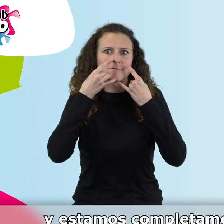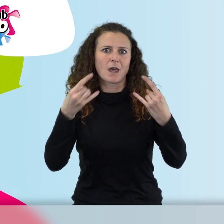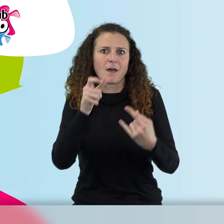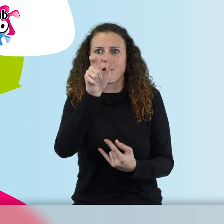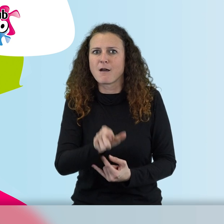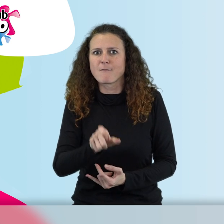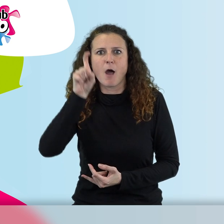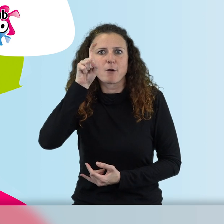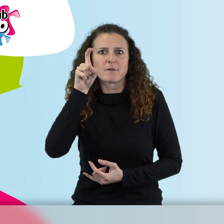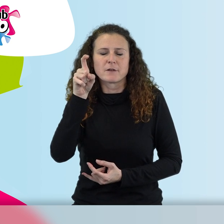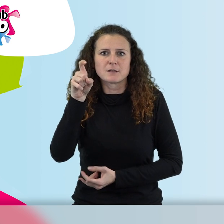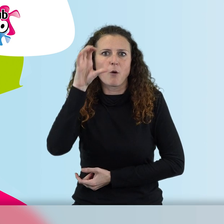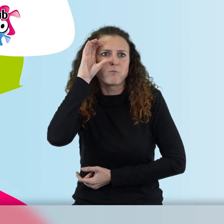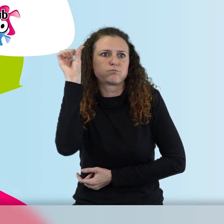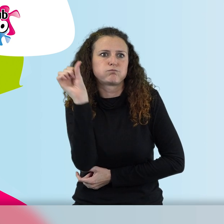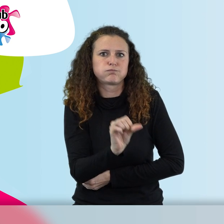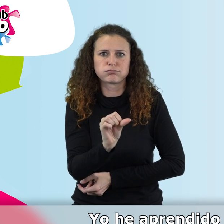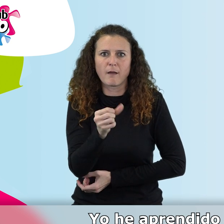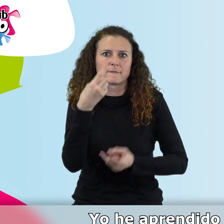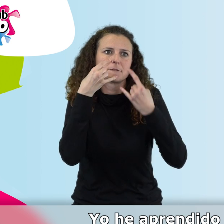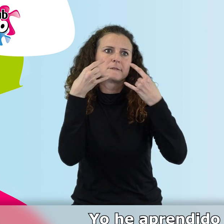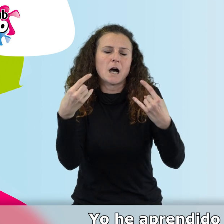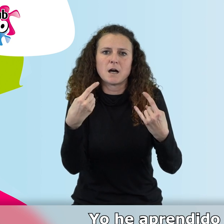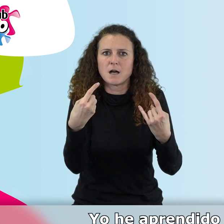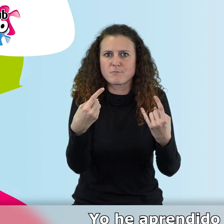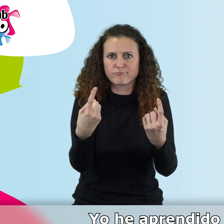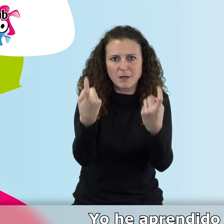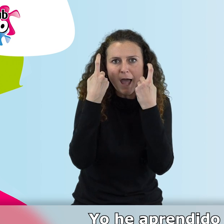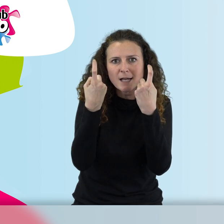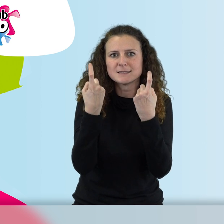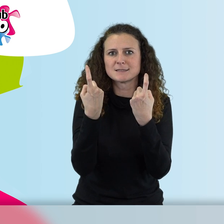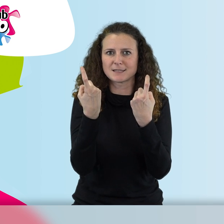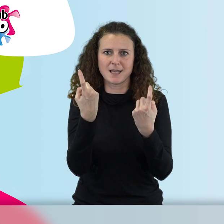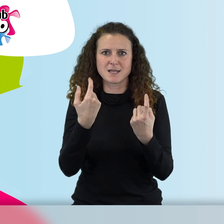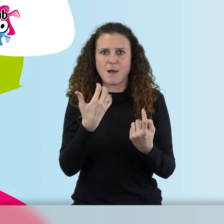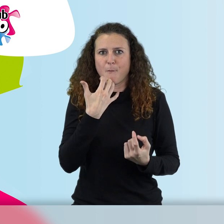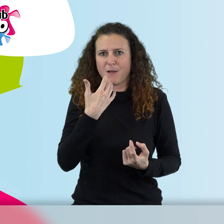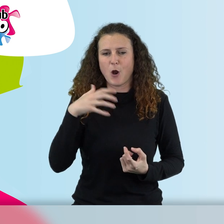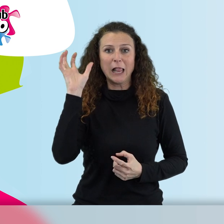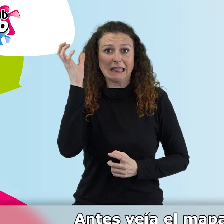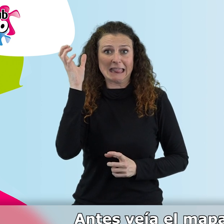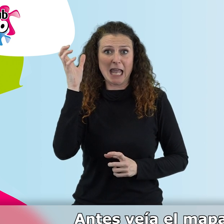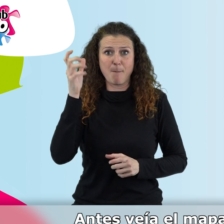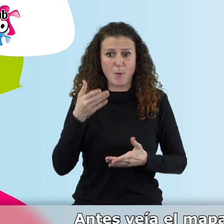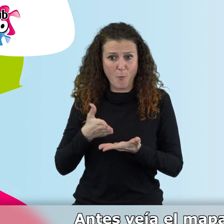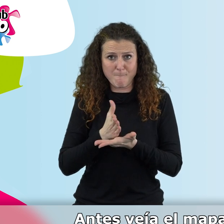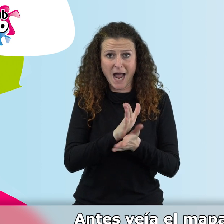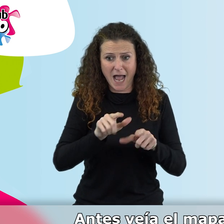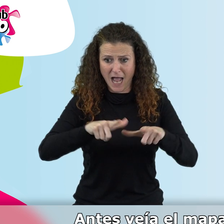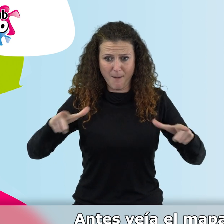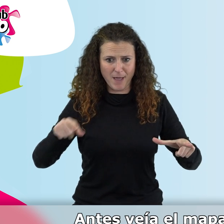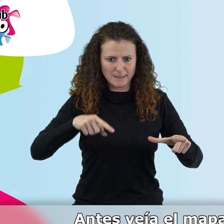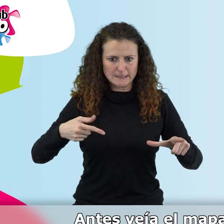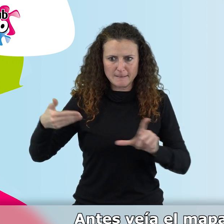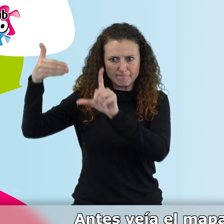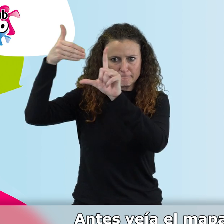profesores, porque nos enseña, yo he aprendido a conocer las isobaras por desde que estoy en la experiencia, antes veía el mapa del